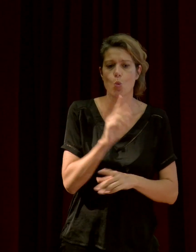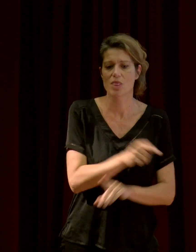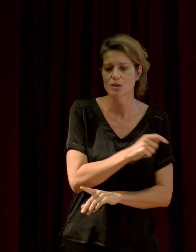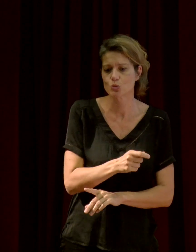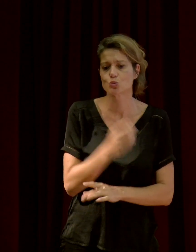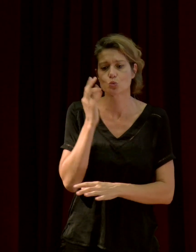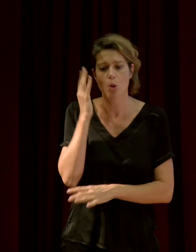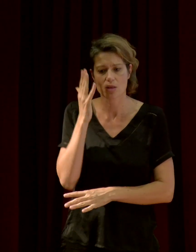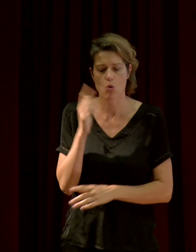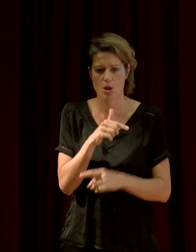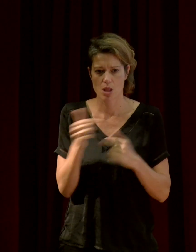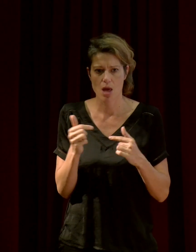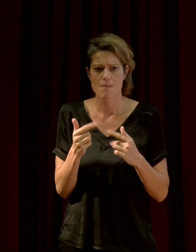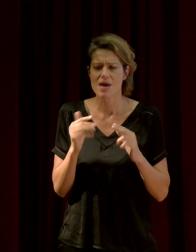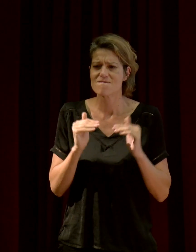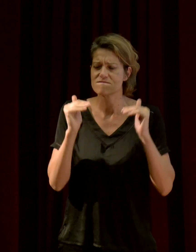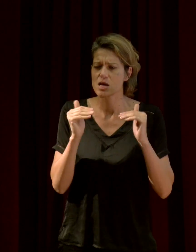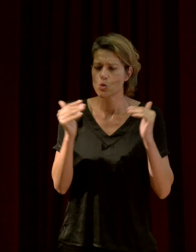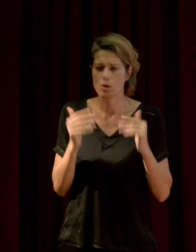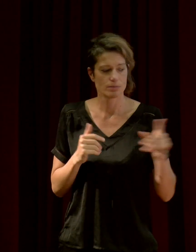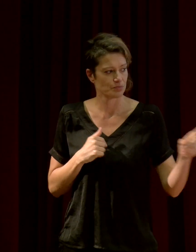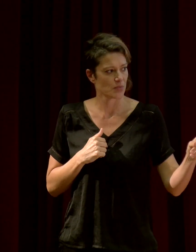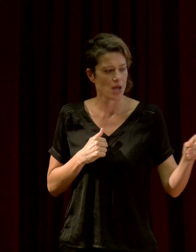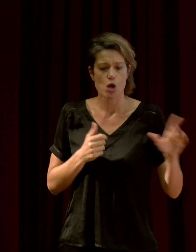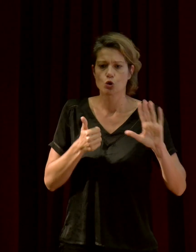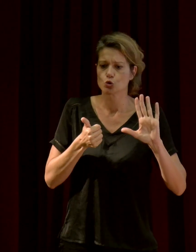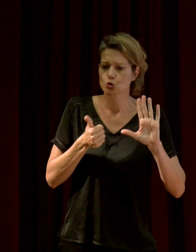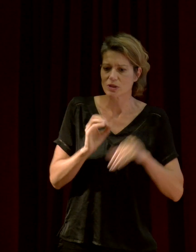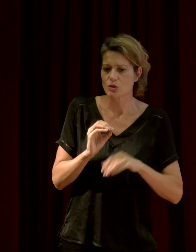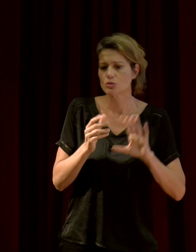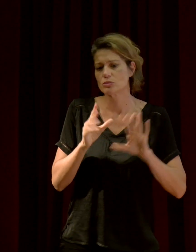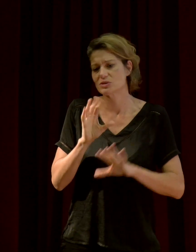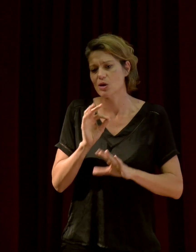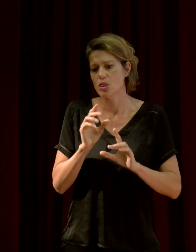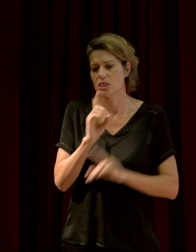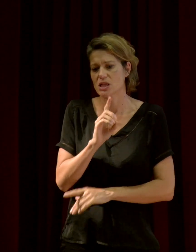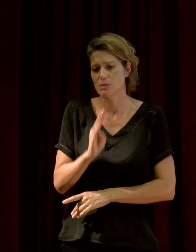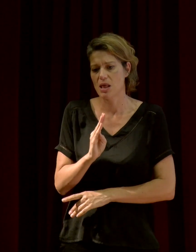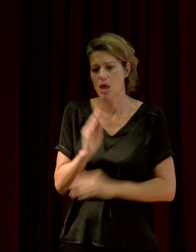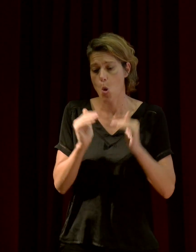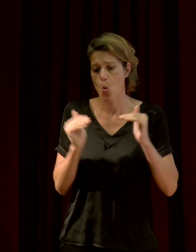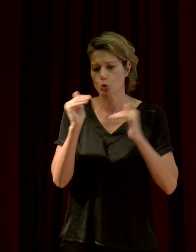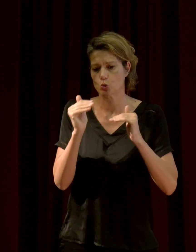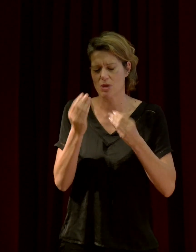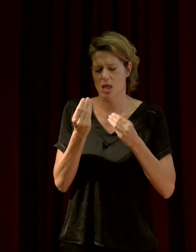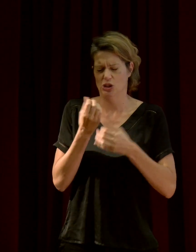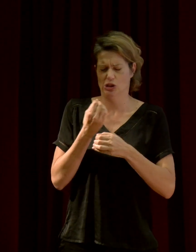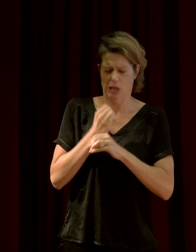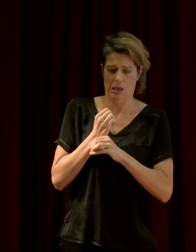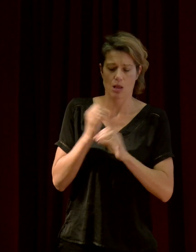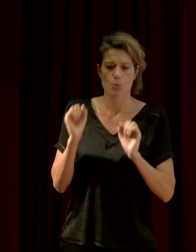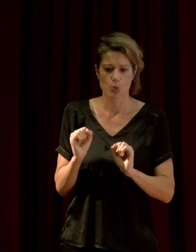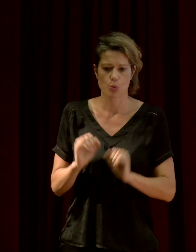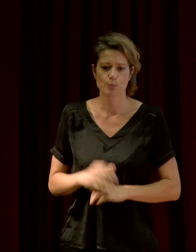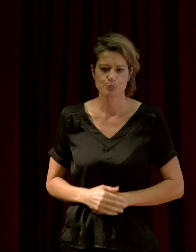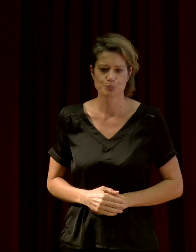supportable pour l'OMS, c'est autour de 50-60 décibels. Au-dessus, ça commence à devenir gênant. Mais cette mesure, en fait, est